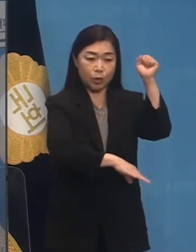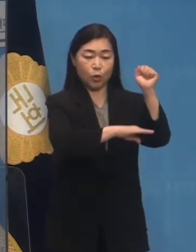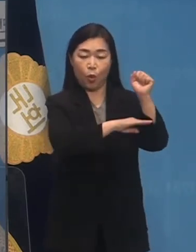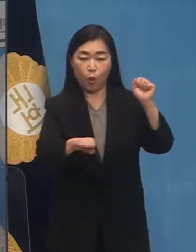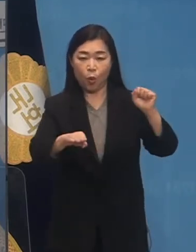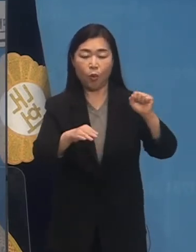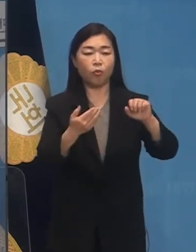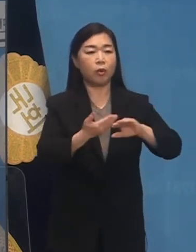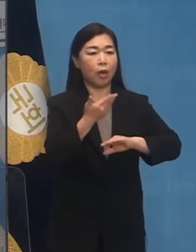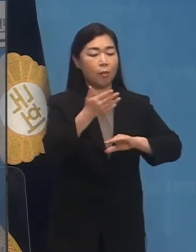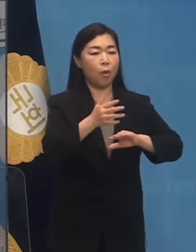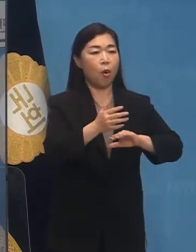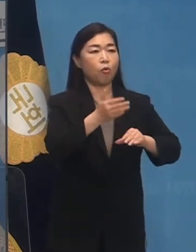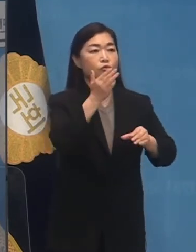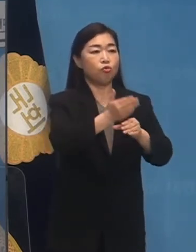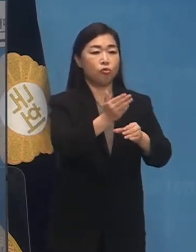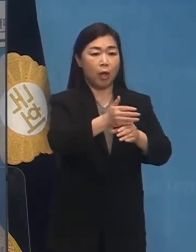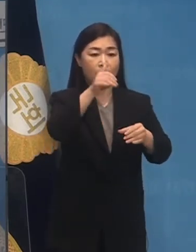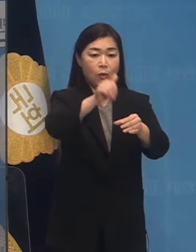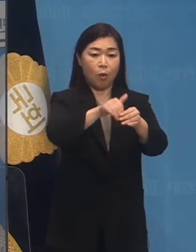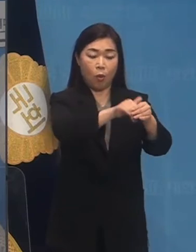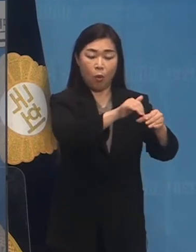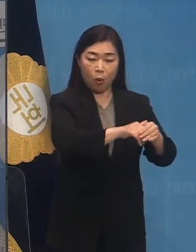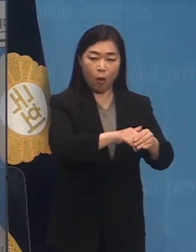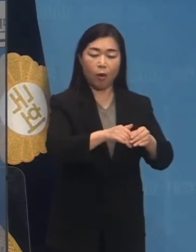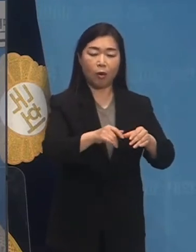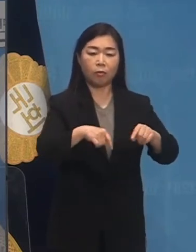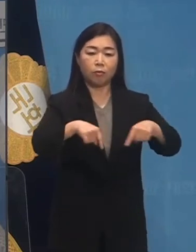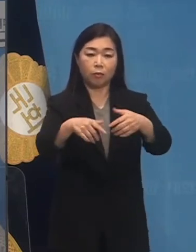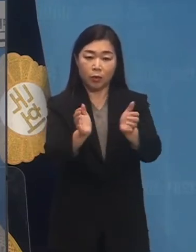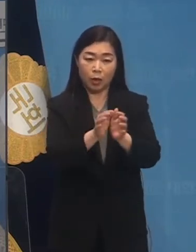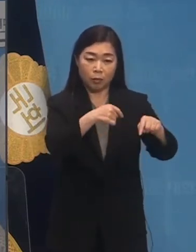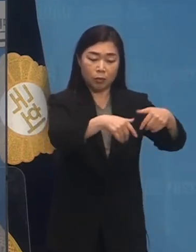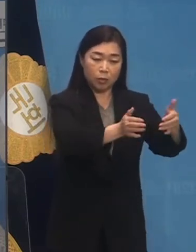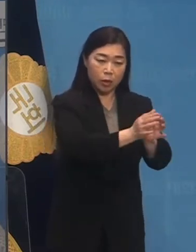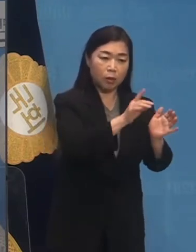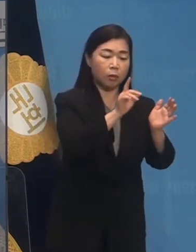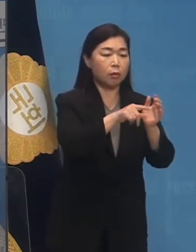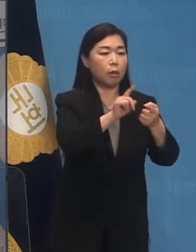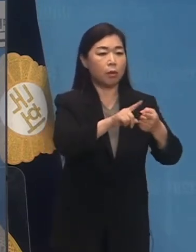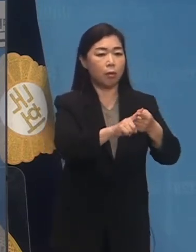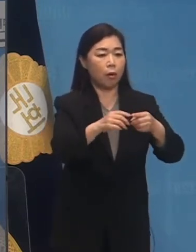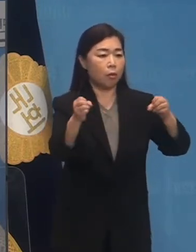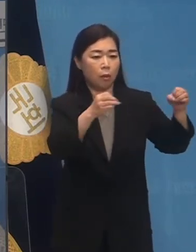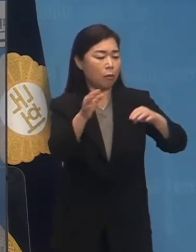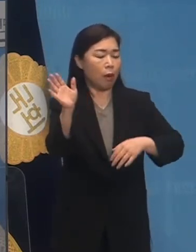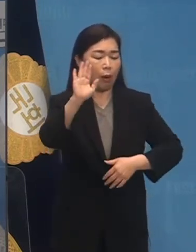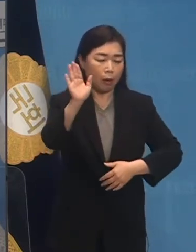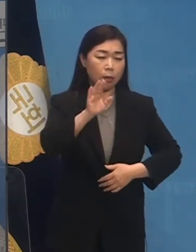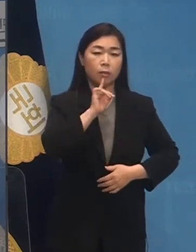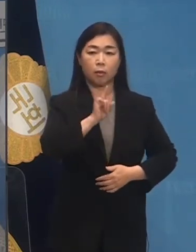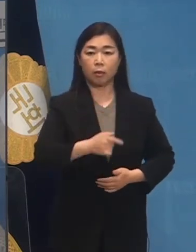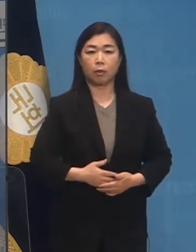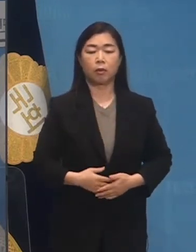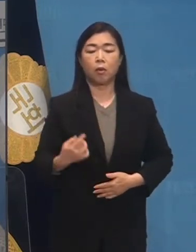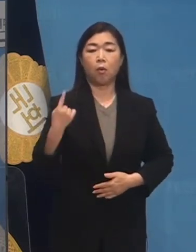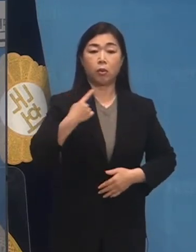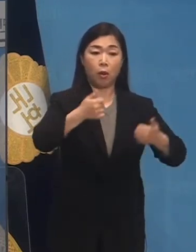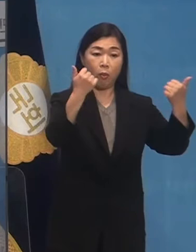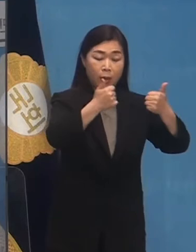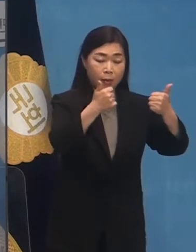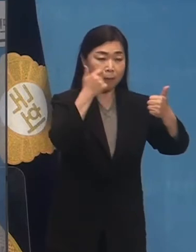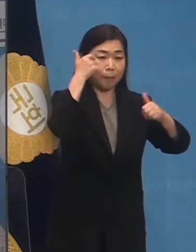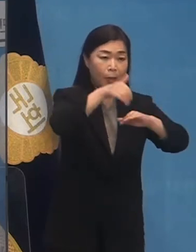자체를 거부하고 있기 때문입니다. 어제 열린 정치개혁의 일소위는 결국 무산되었습니다.